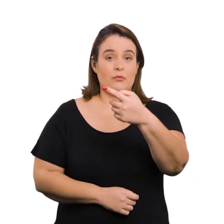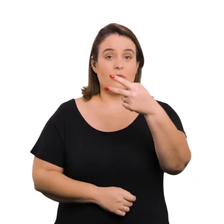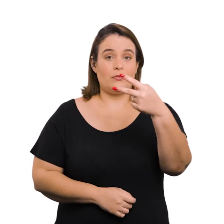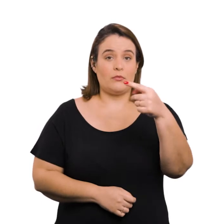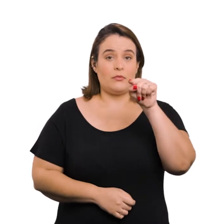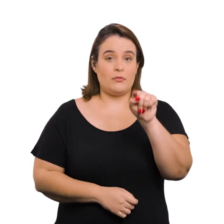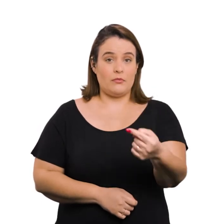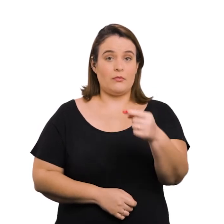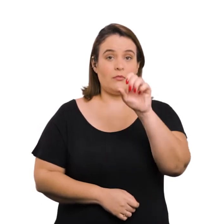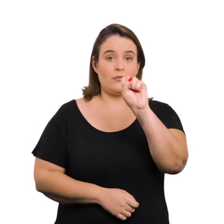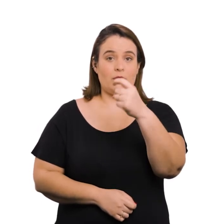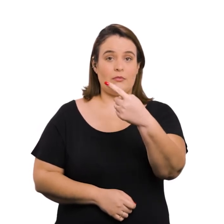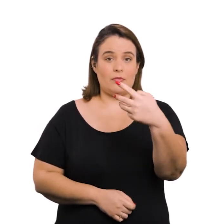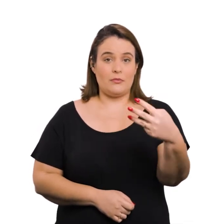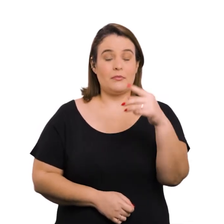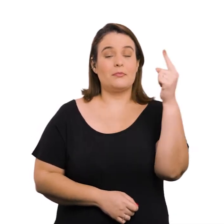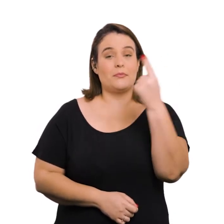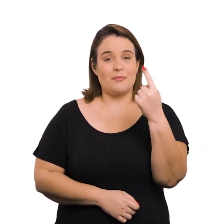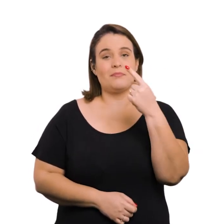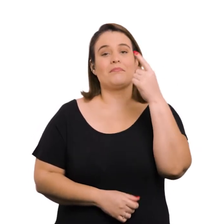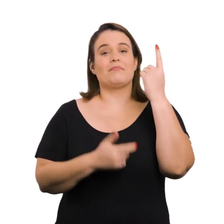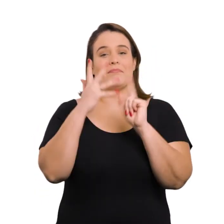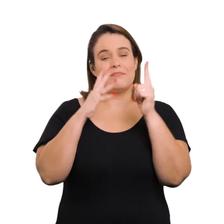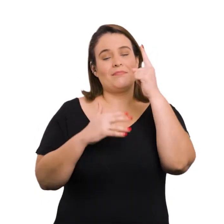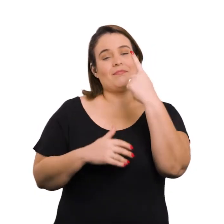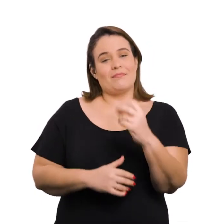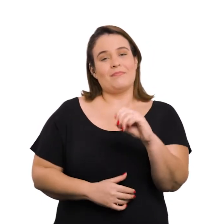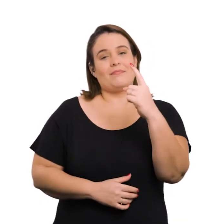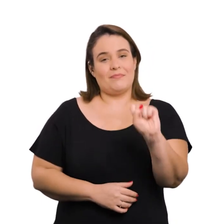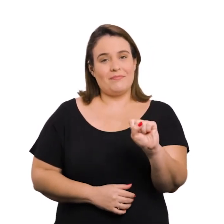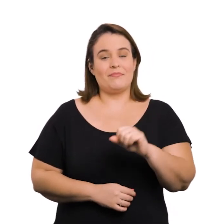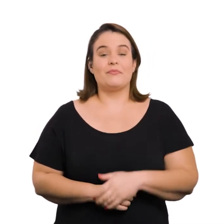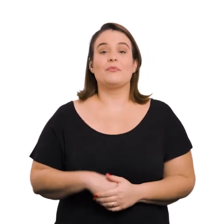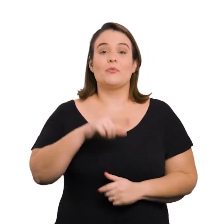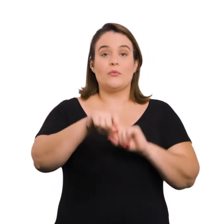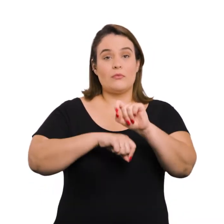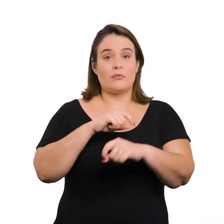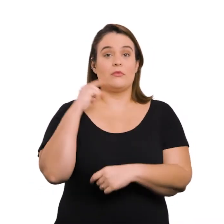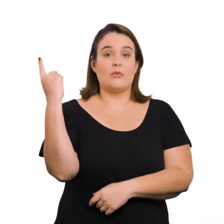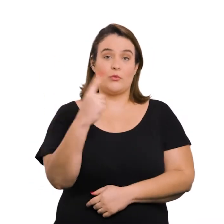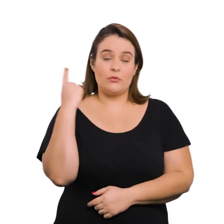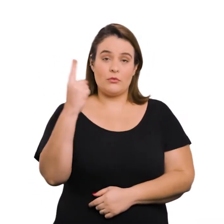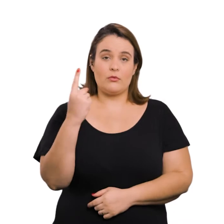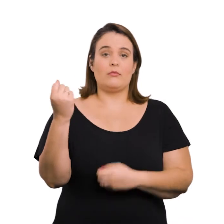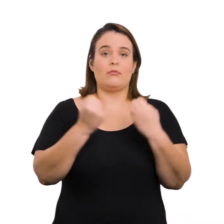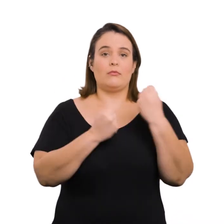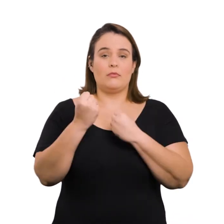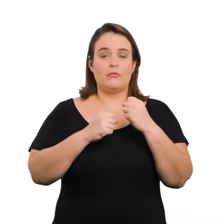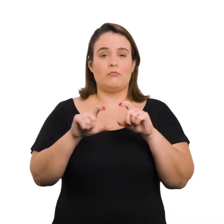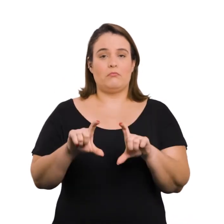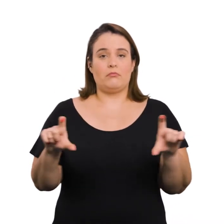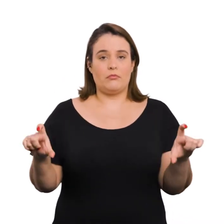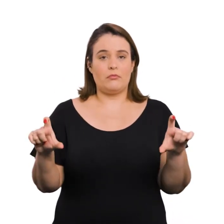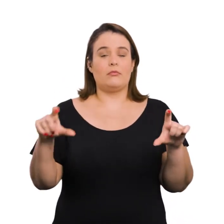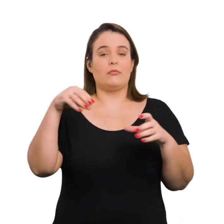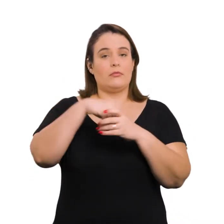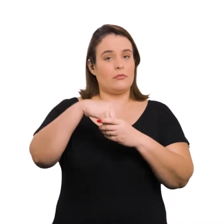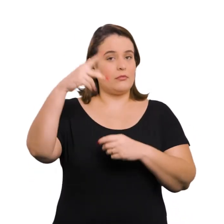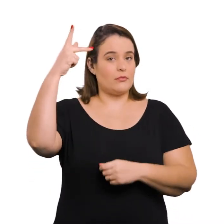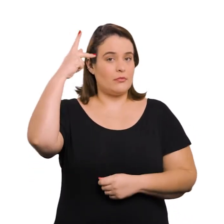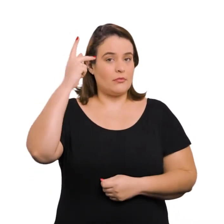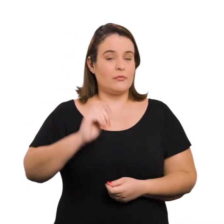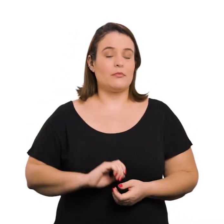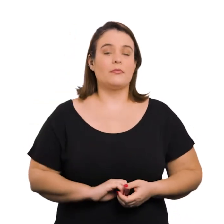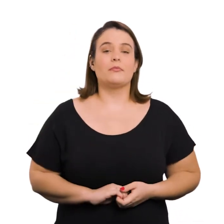nº 16.813, de 1 de fevereiro de 2018. Aplicáveis ao rodízio municipal no